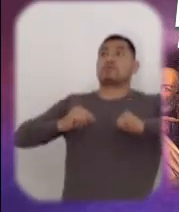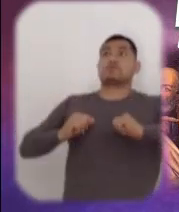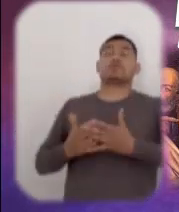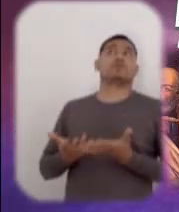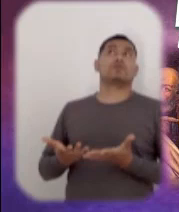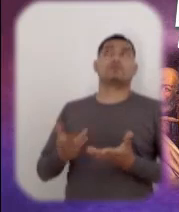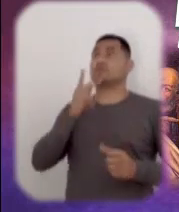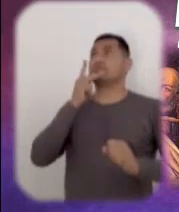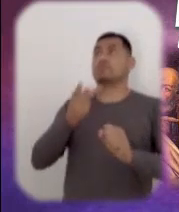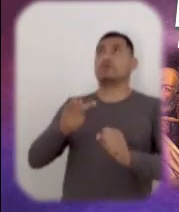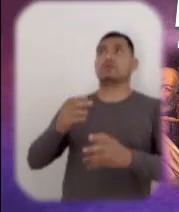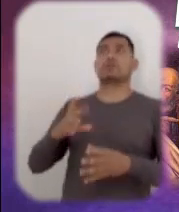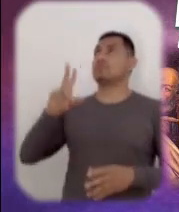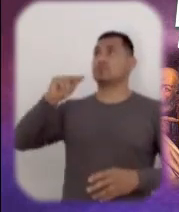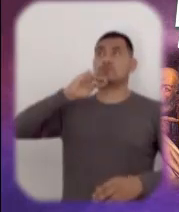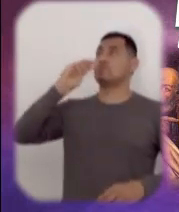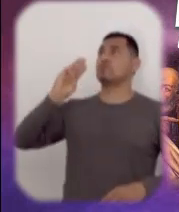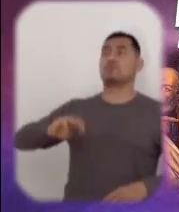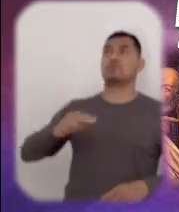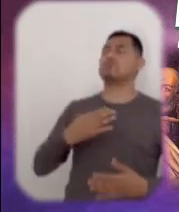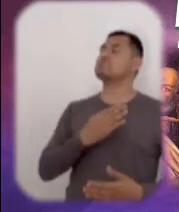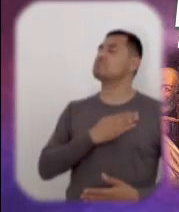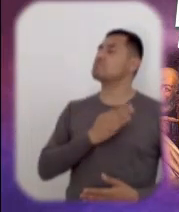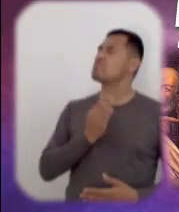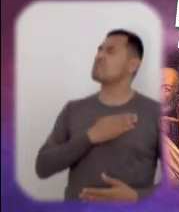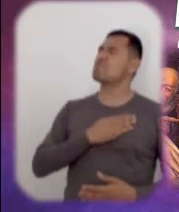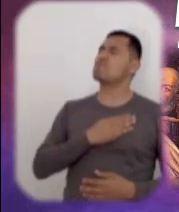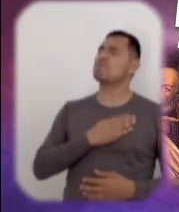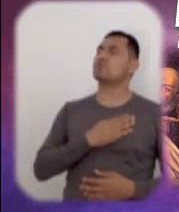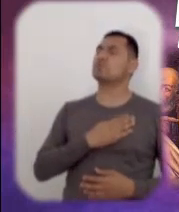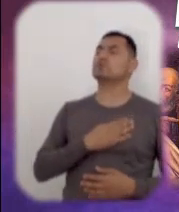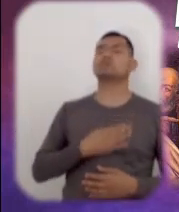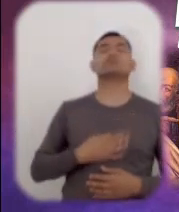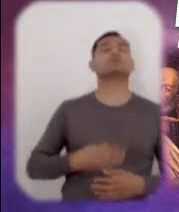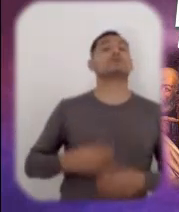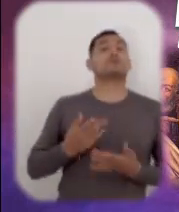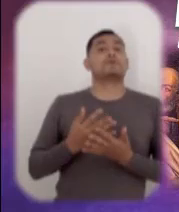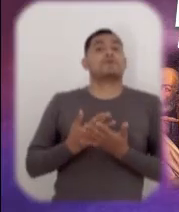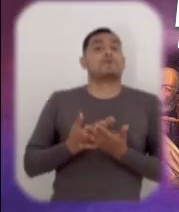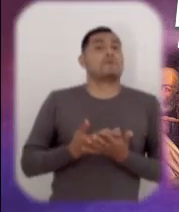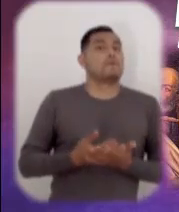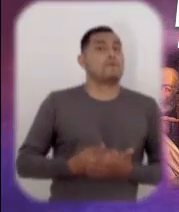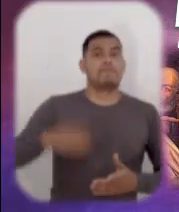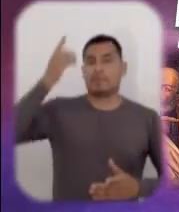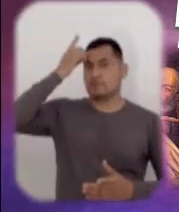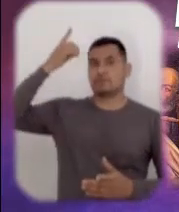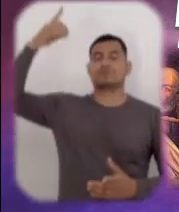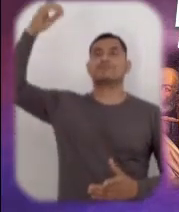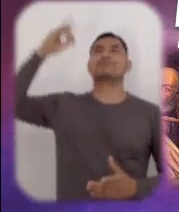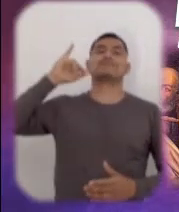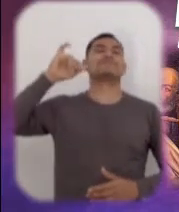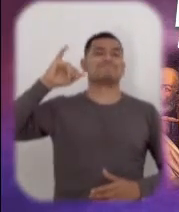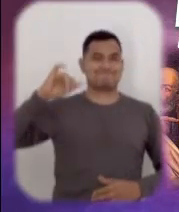libres, pero tenían el corazón atado por las sutiles cadenas del egoísmo, soberbia o discriminación.